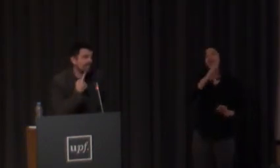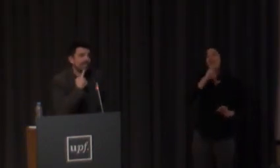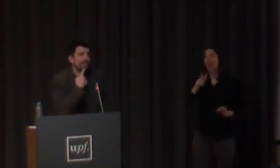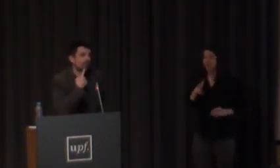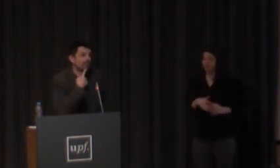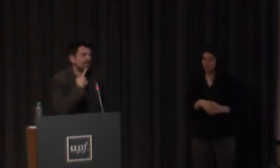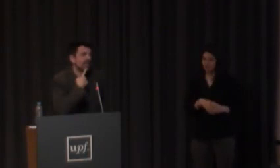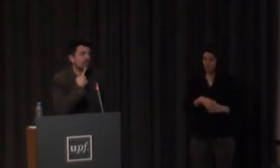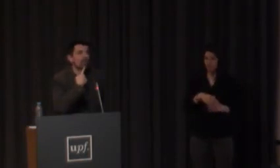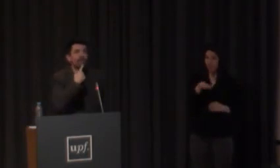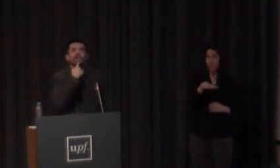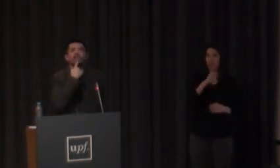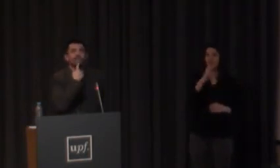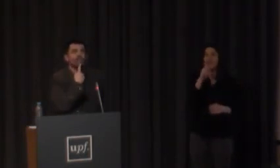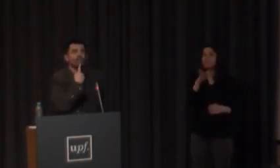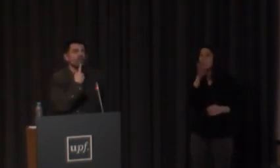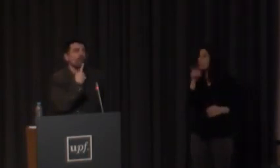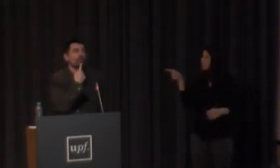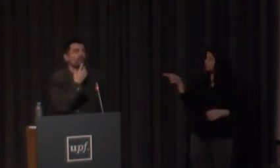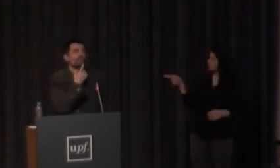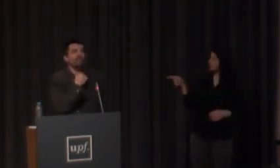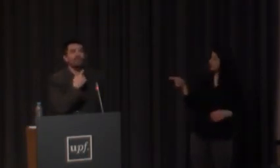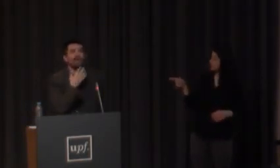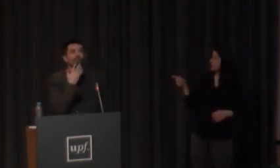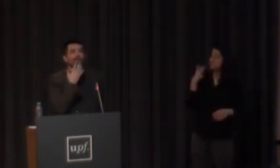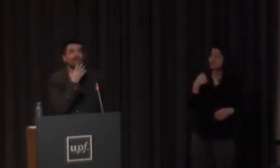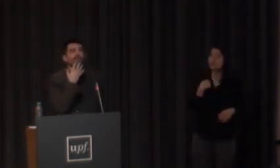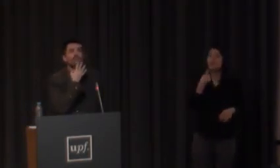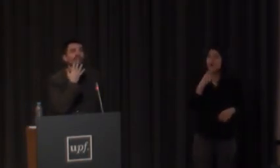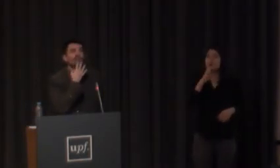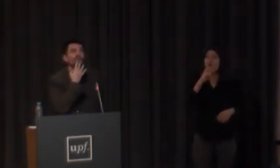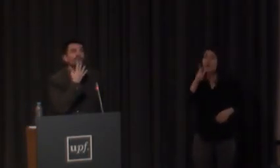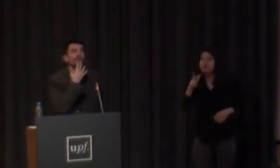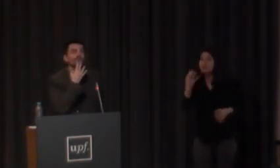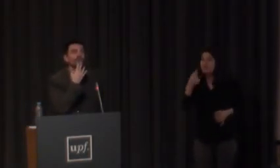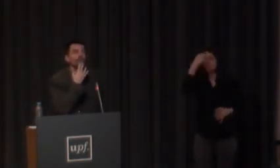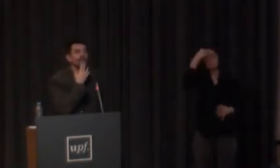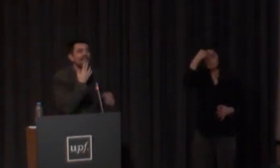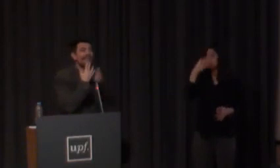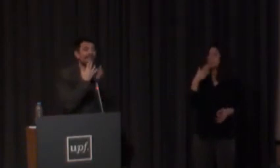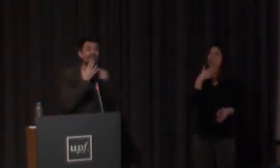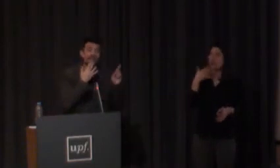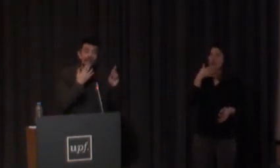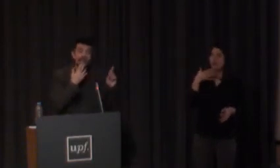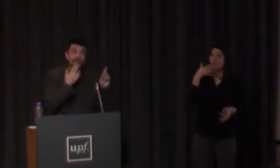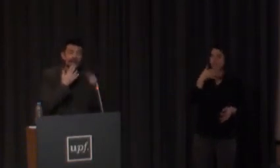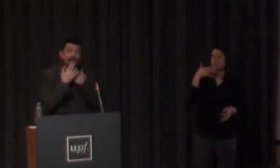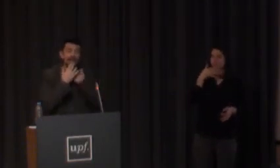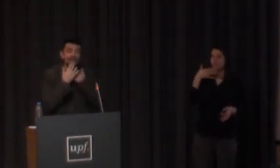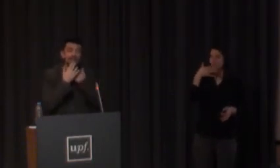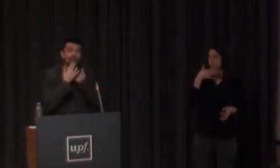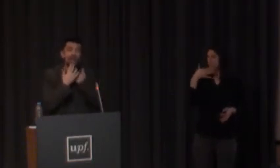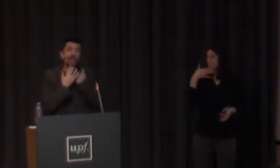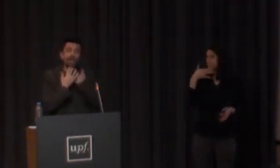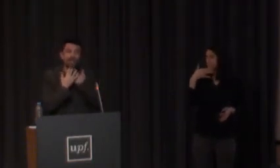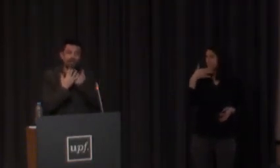CH lo voy a señalar yo ahora es este si yo leo CH automáticamente pienso en esta zona que es distinta a